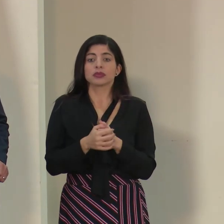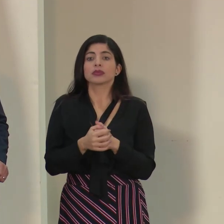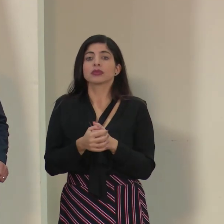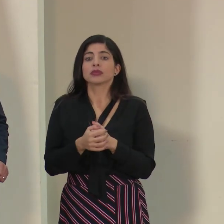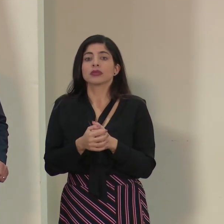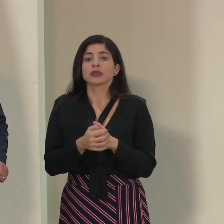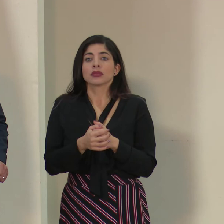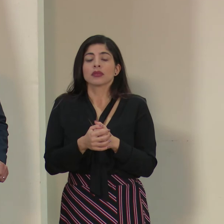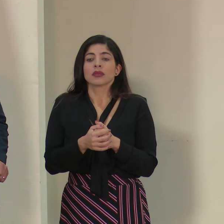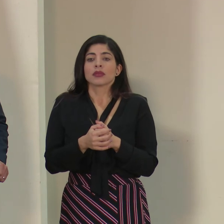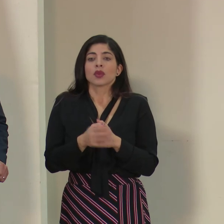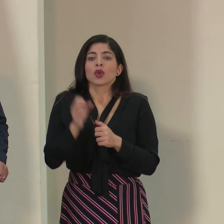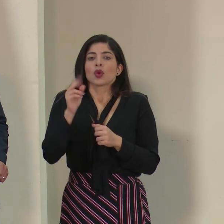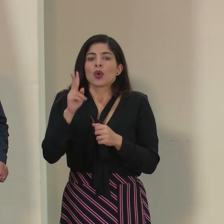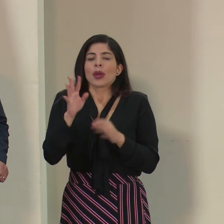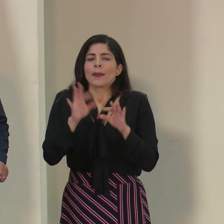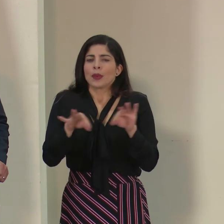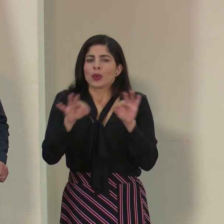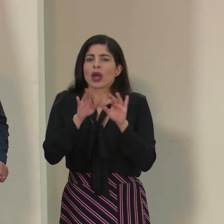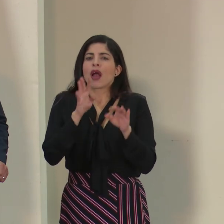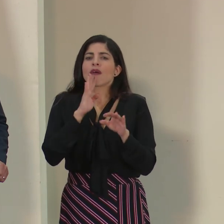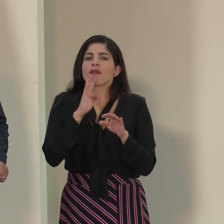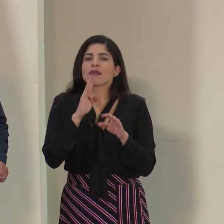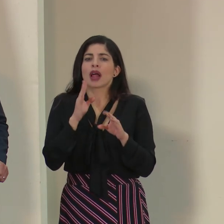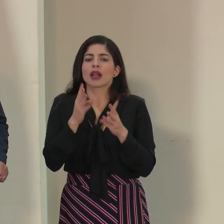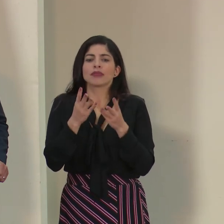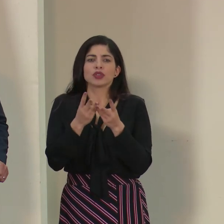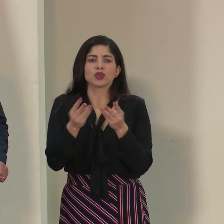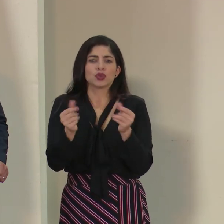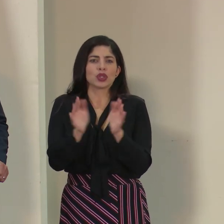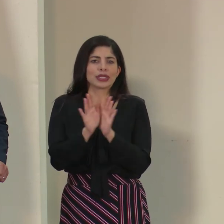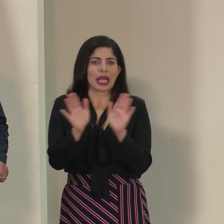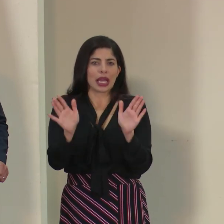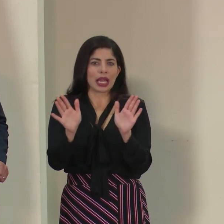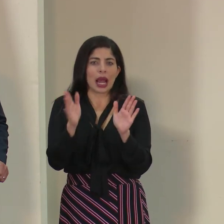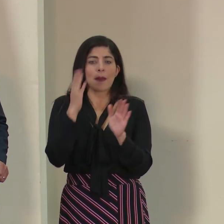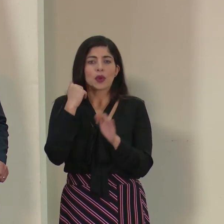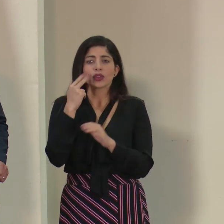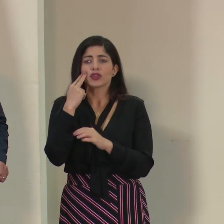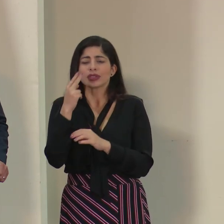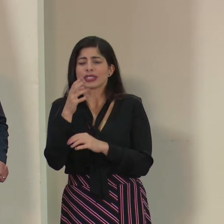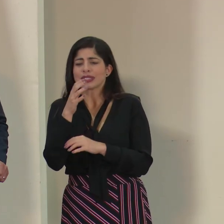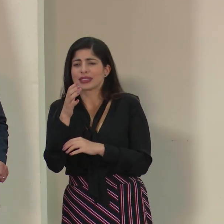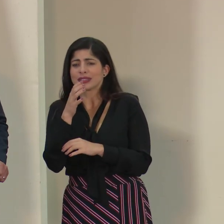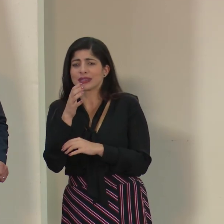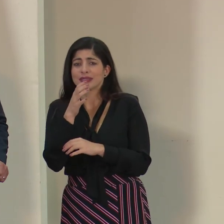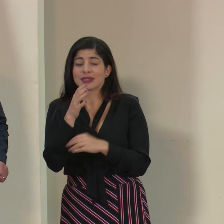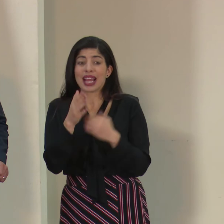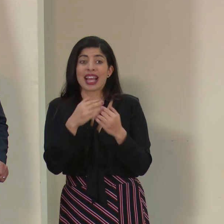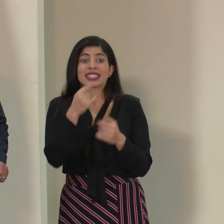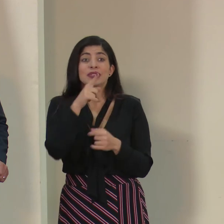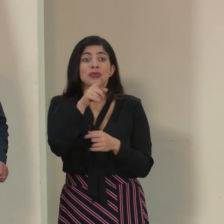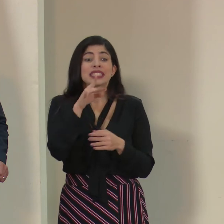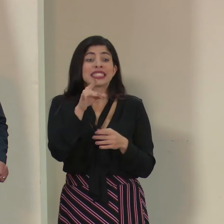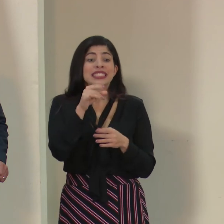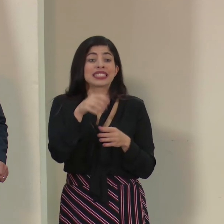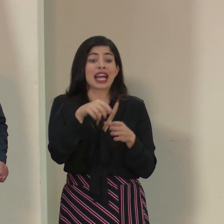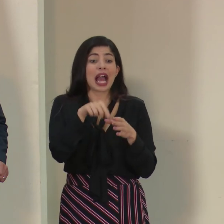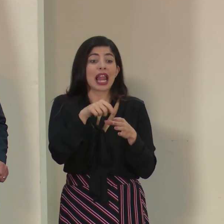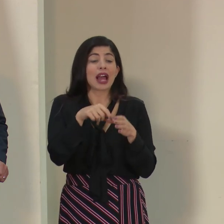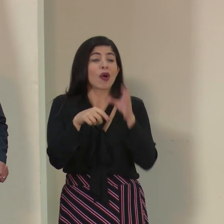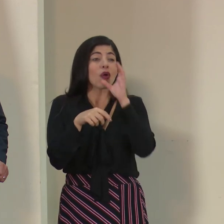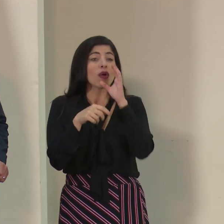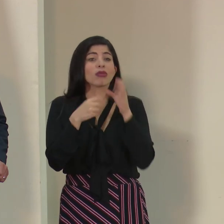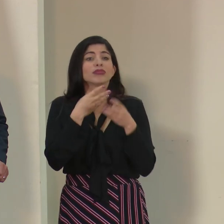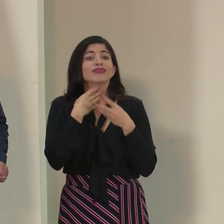Las soluciones… Bueno, aquí es importante también hablar de los remedios en general, porque yo he visto recomendaciones de que prácticamente si usted se gargará con sal en la mañana ya